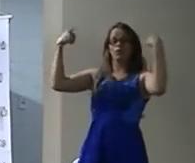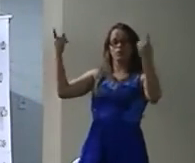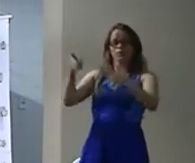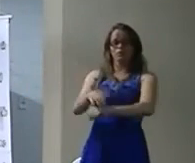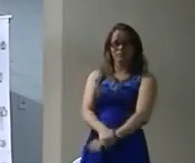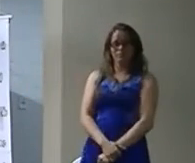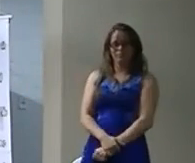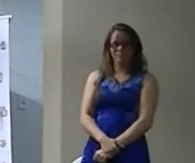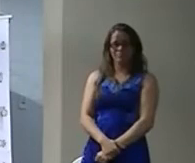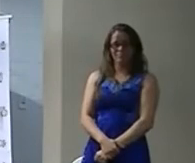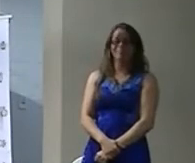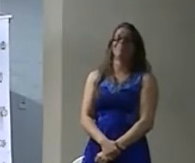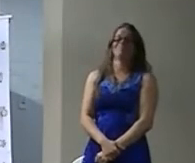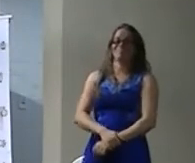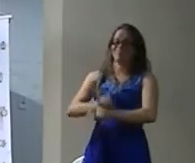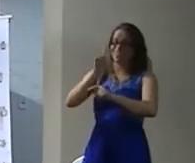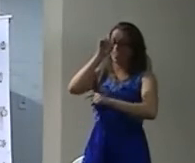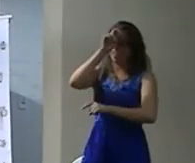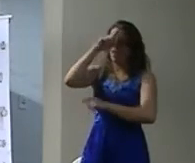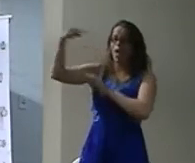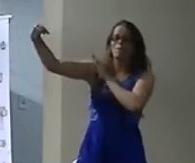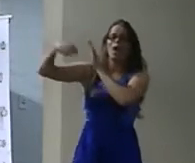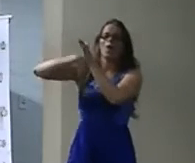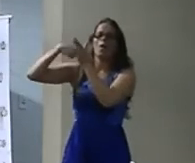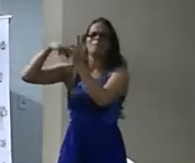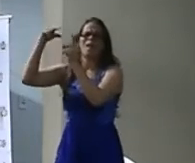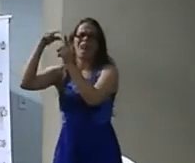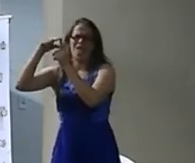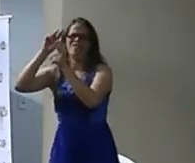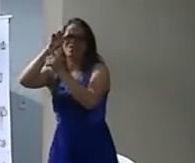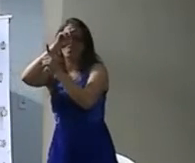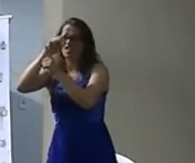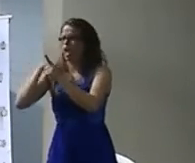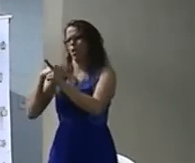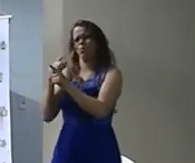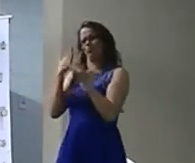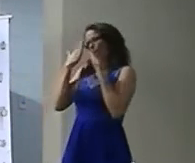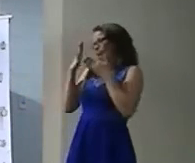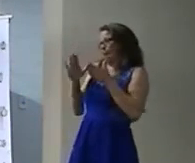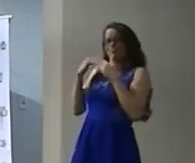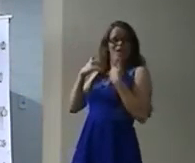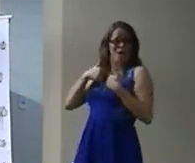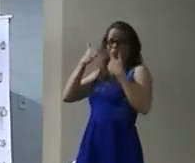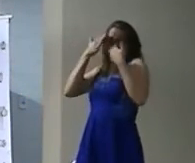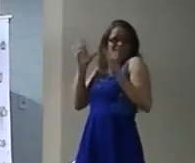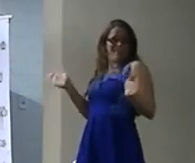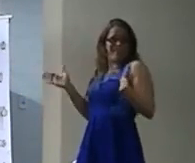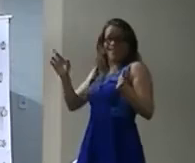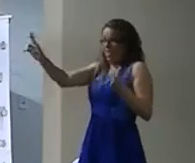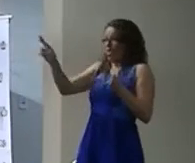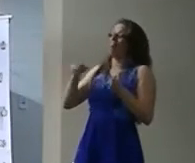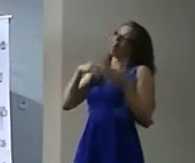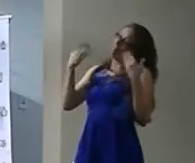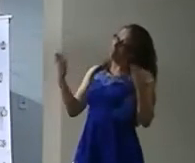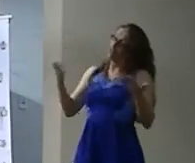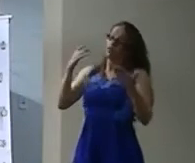Aí ele diz Você faz assim Você pega os temas Que ele está dando Coloca num PPT Com várias imagens E manda para mim